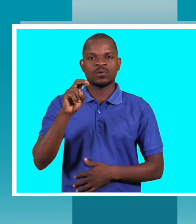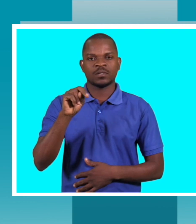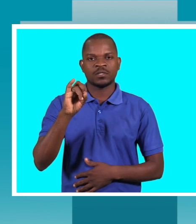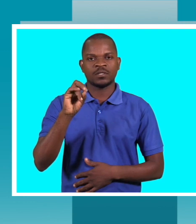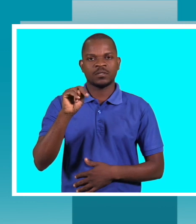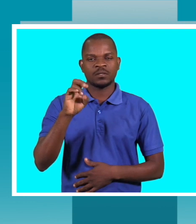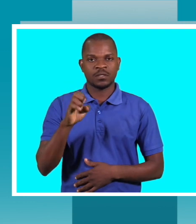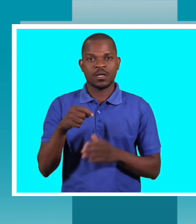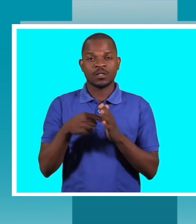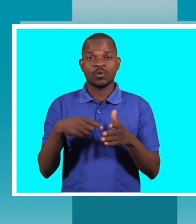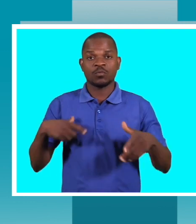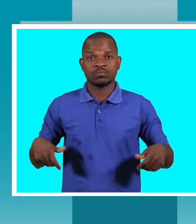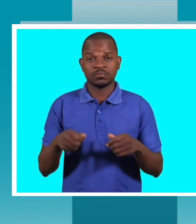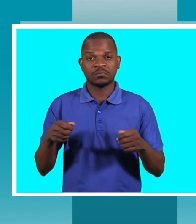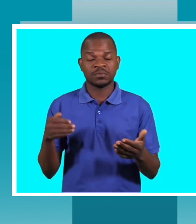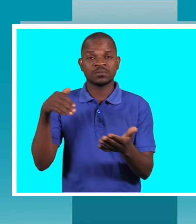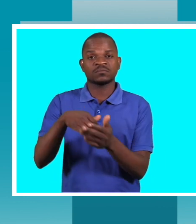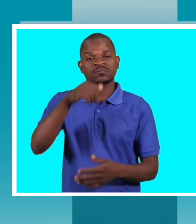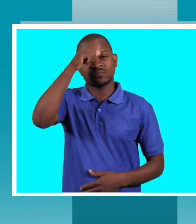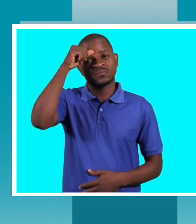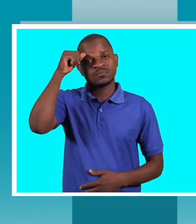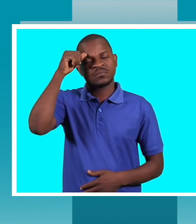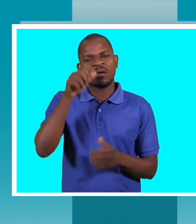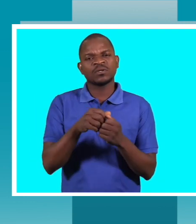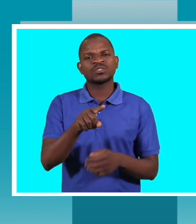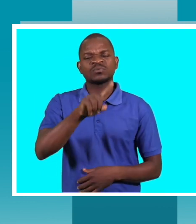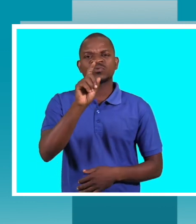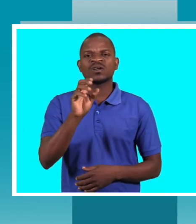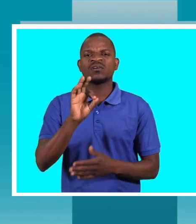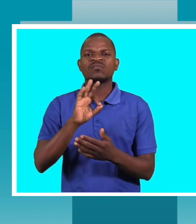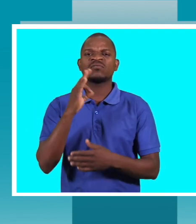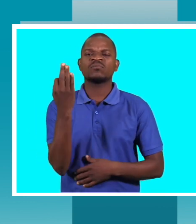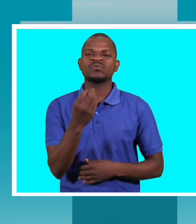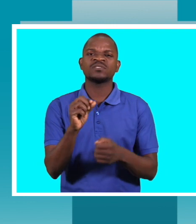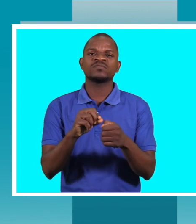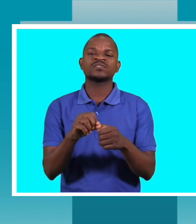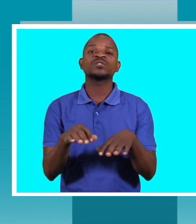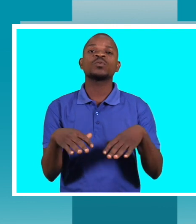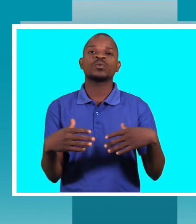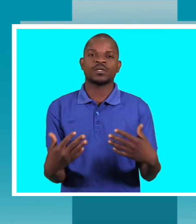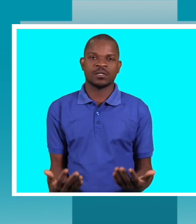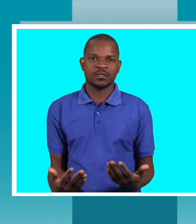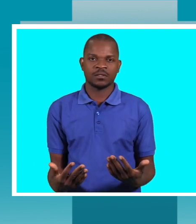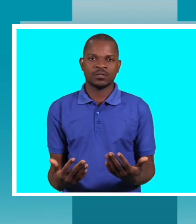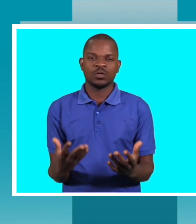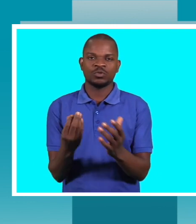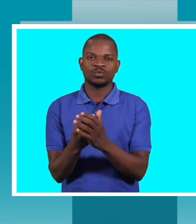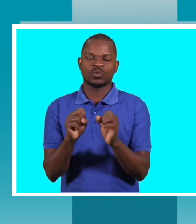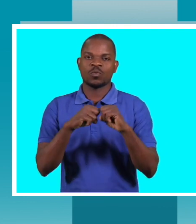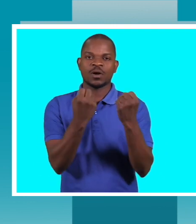especificamente, a FAMODES tem realizado, trabalho de advocacia com as outras organizações da sociedade civil